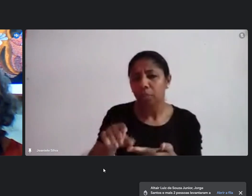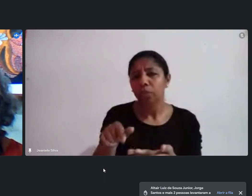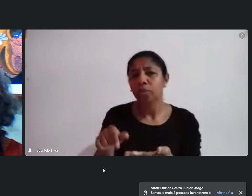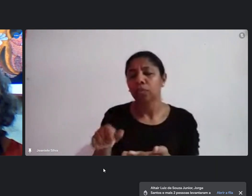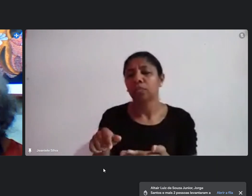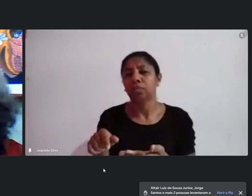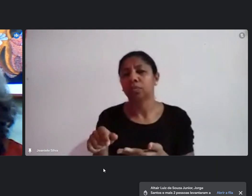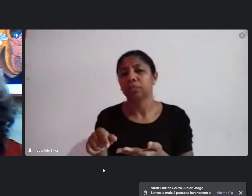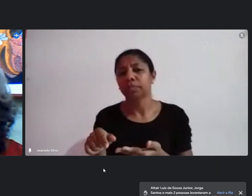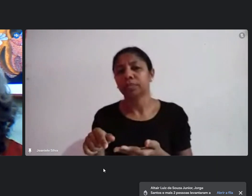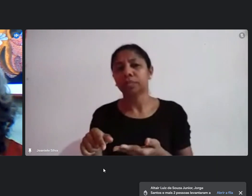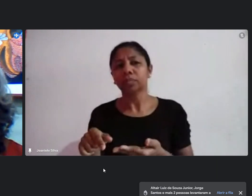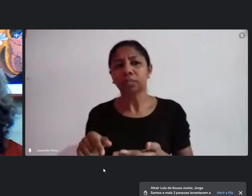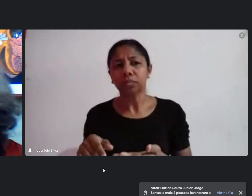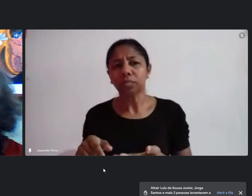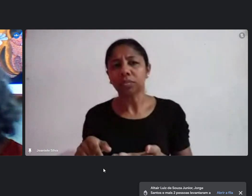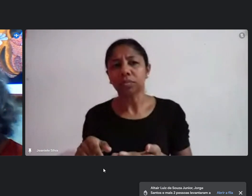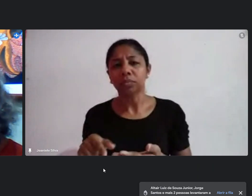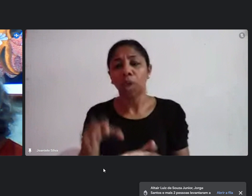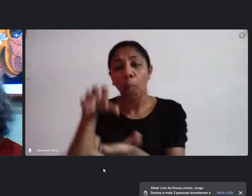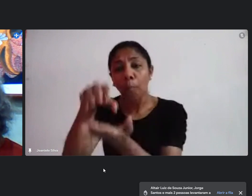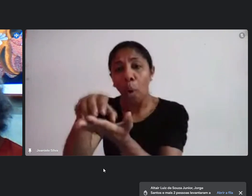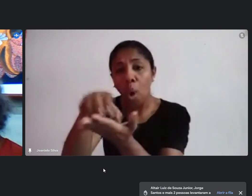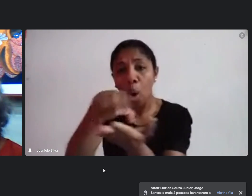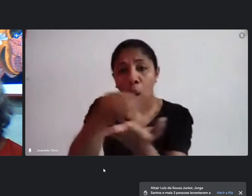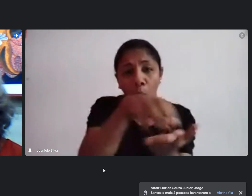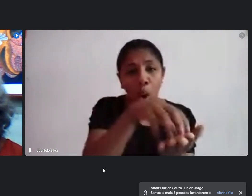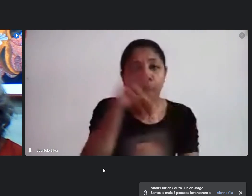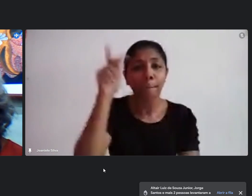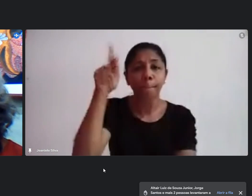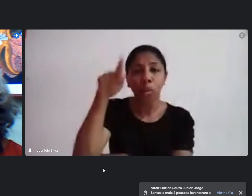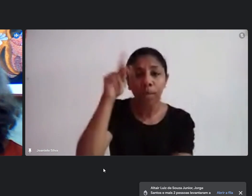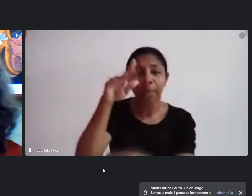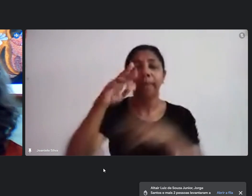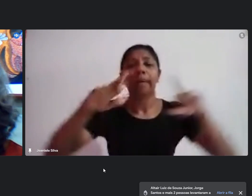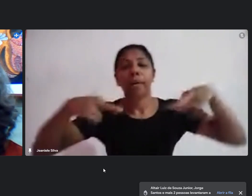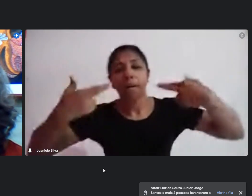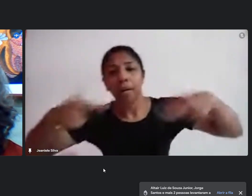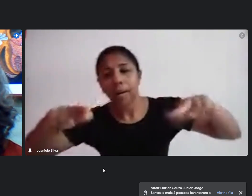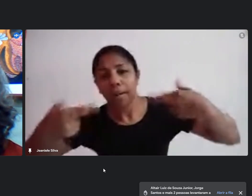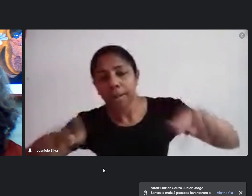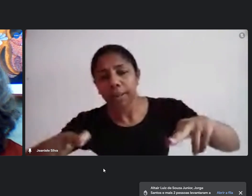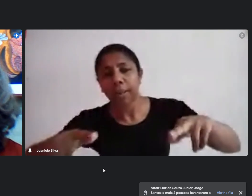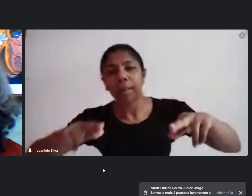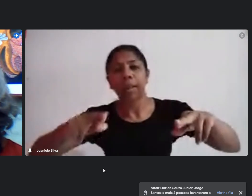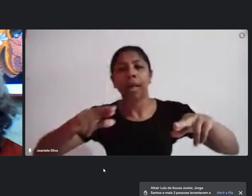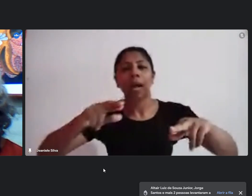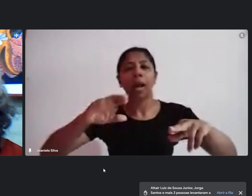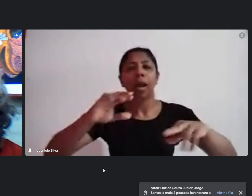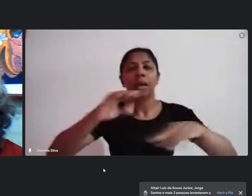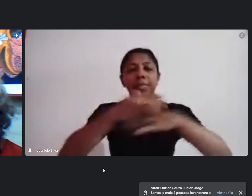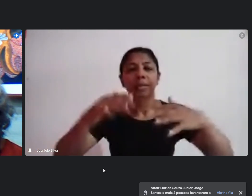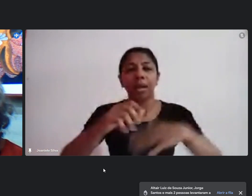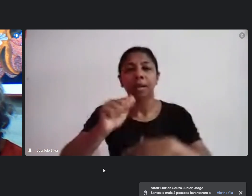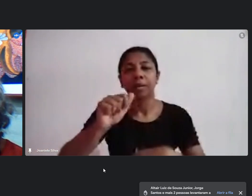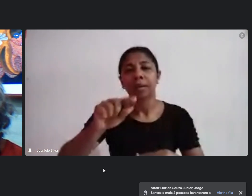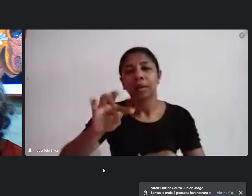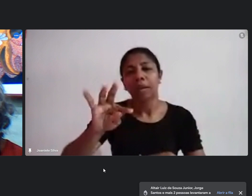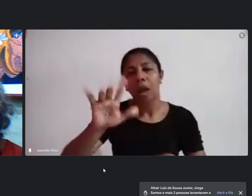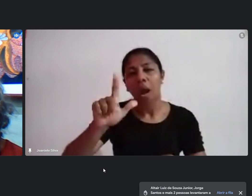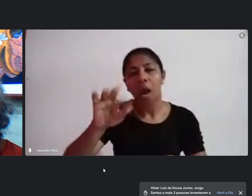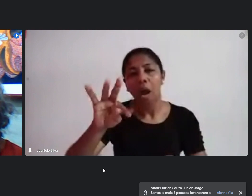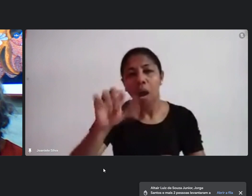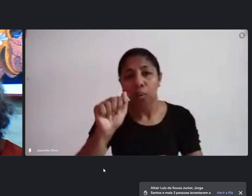é polos carnavalesos em Cunda Negra Redinha Cidade Alta por exemplo a gente está falando sobre isso em Natal